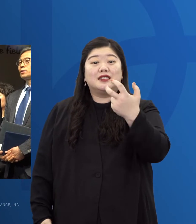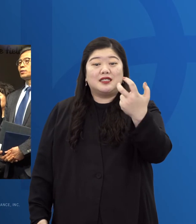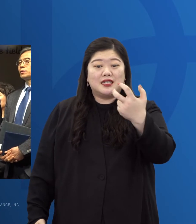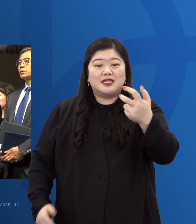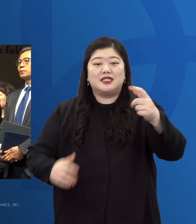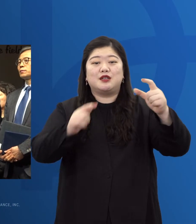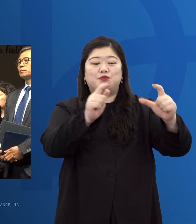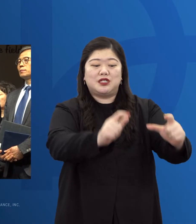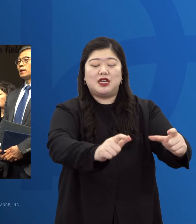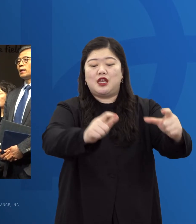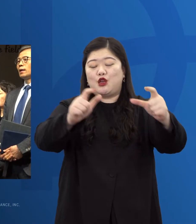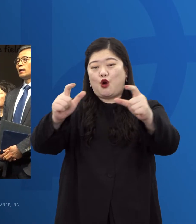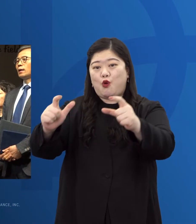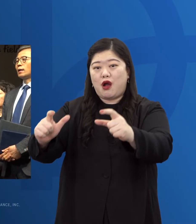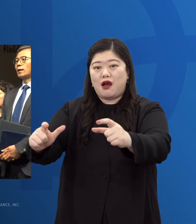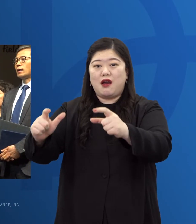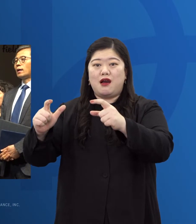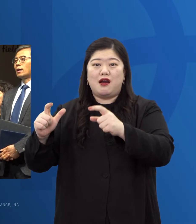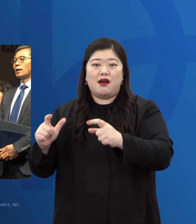2, 3,